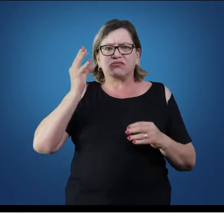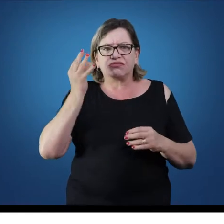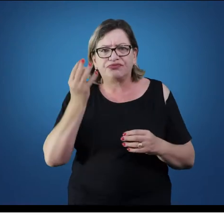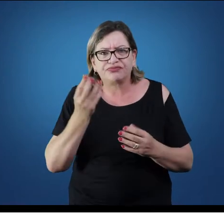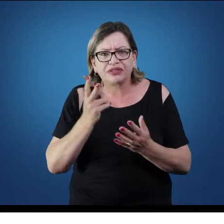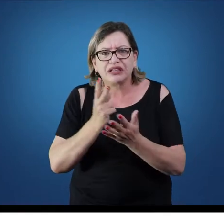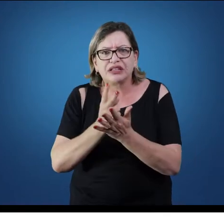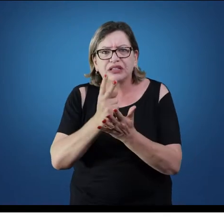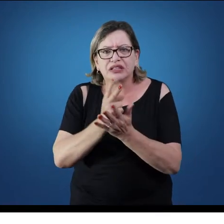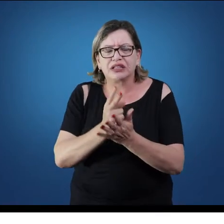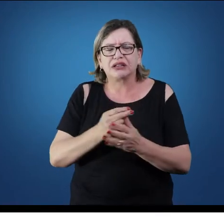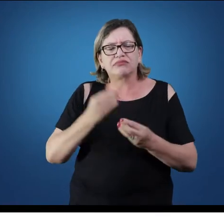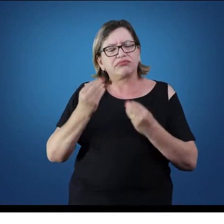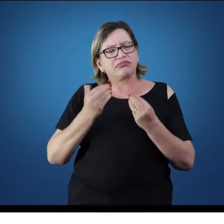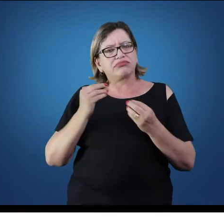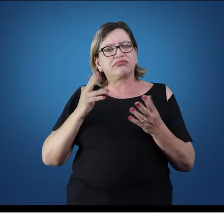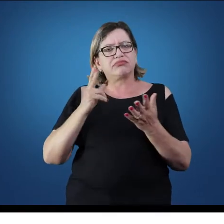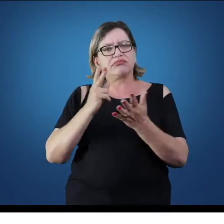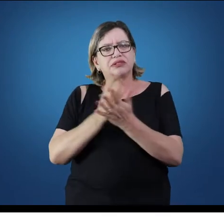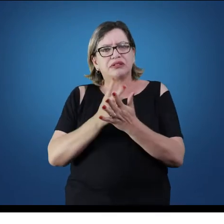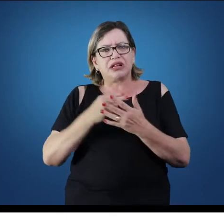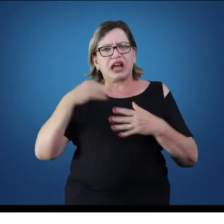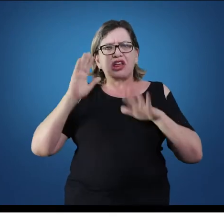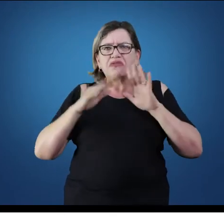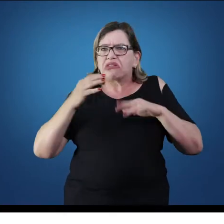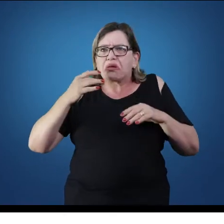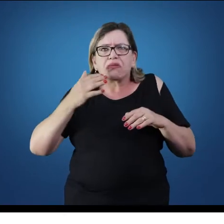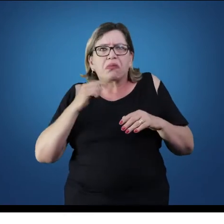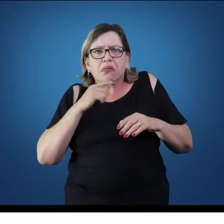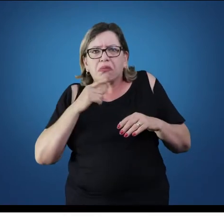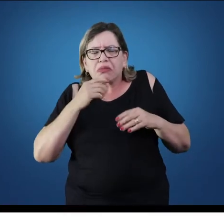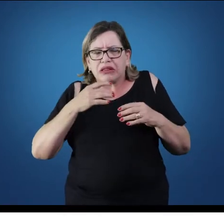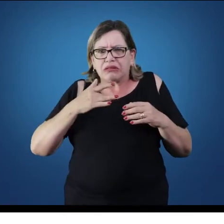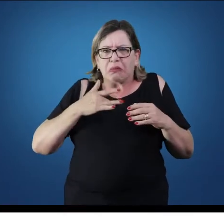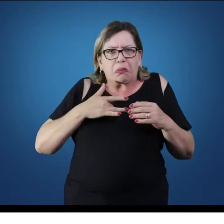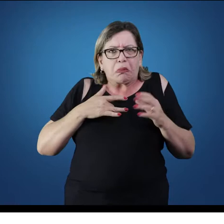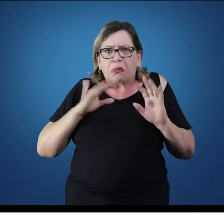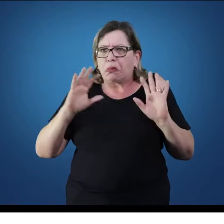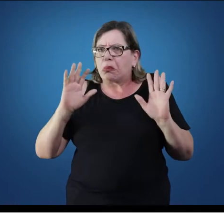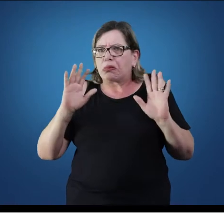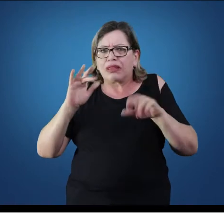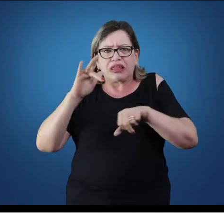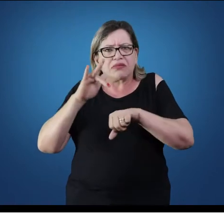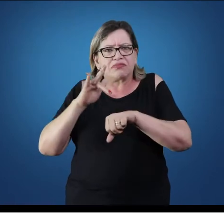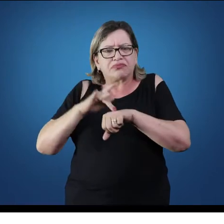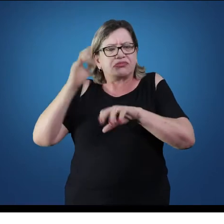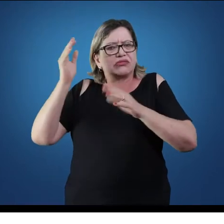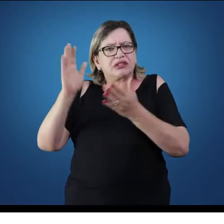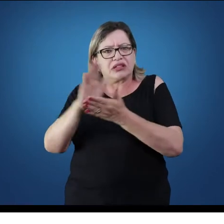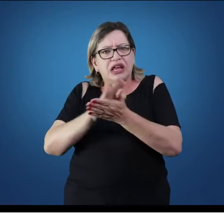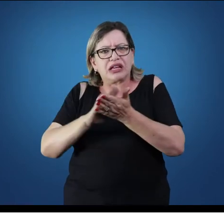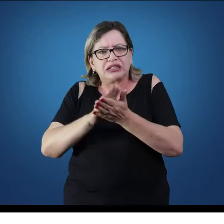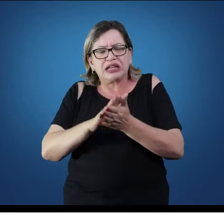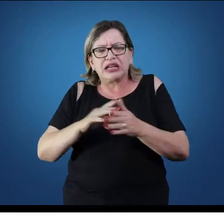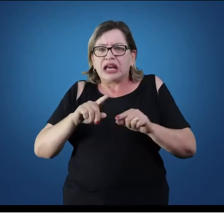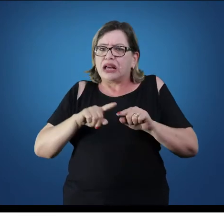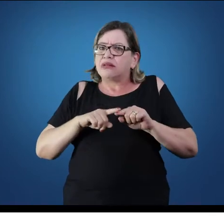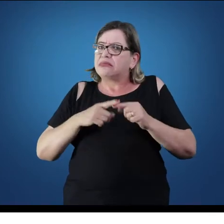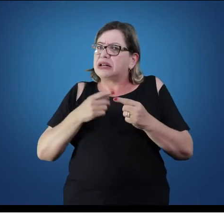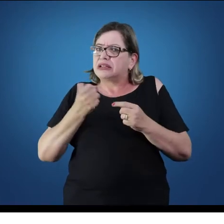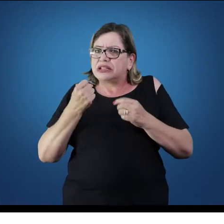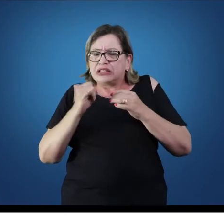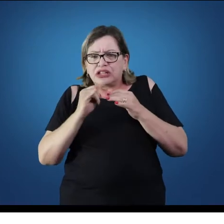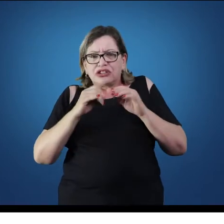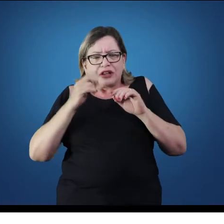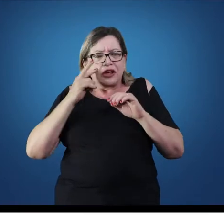corpo, por exemplo, do membro superior, que não tem, olhando no primeiro aspecto, nenhuma relação com a coluna, mas tem tudo a ver quando a gente